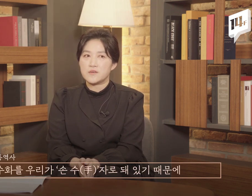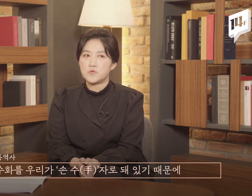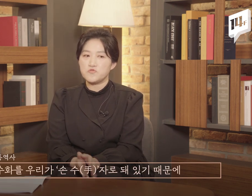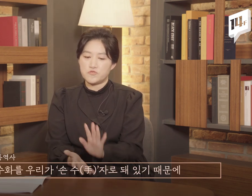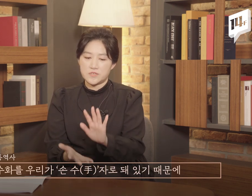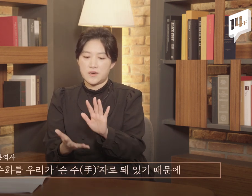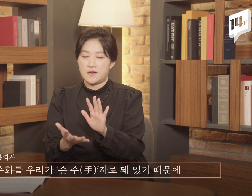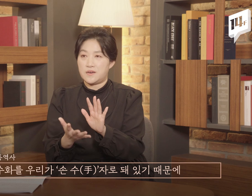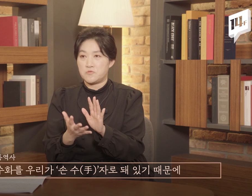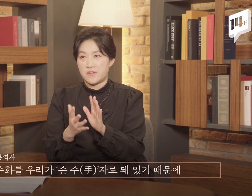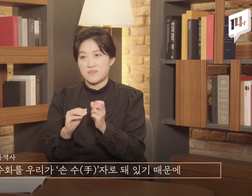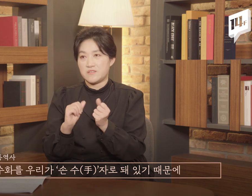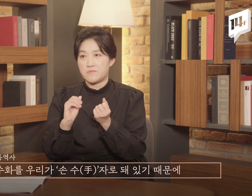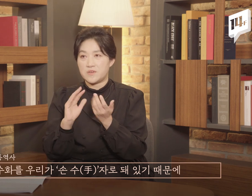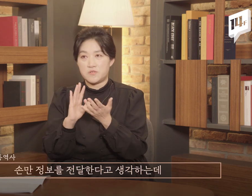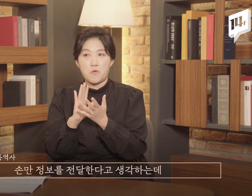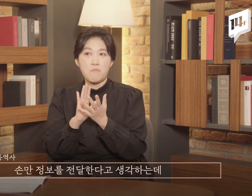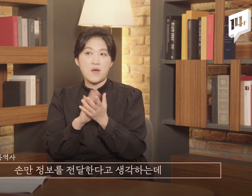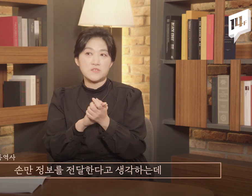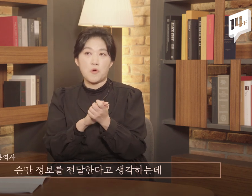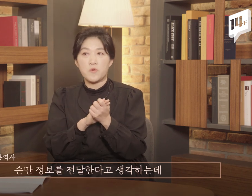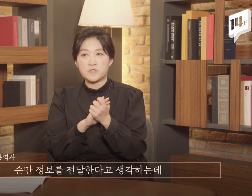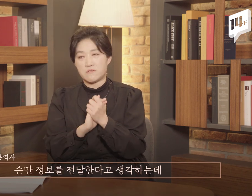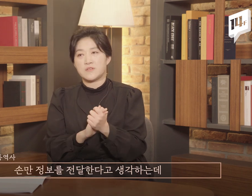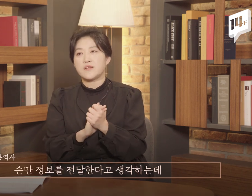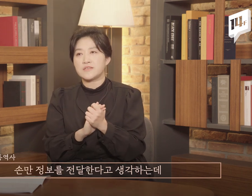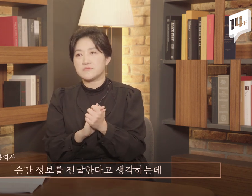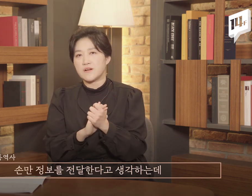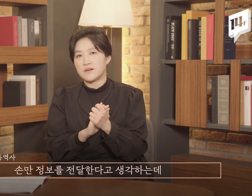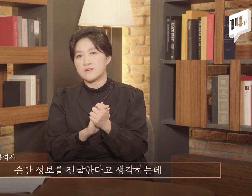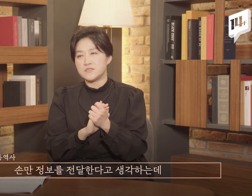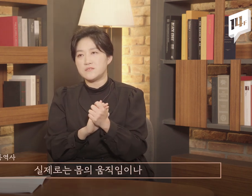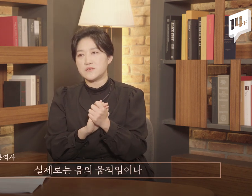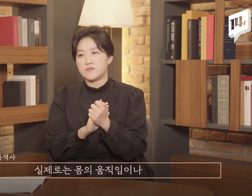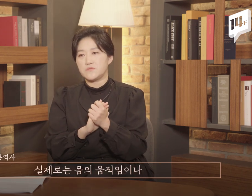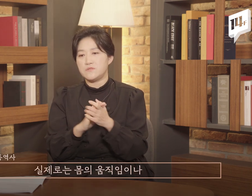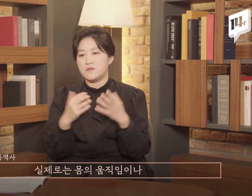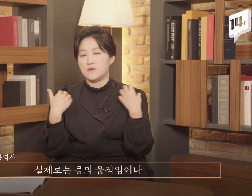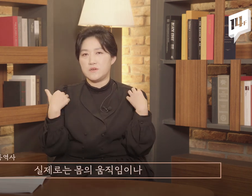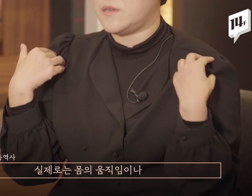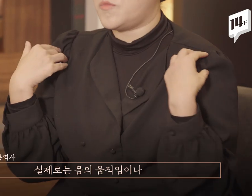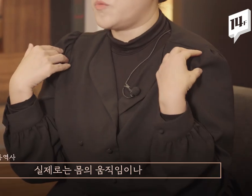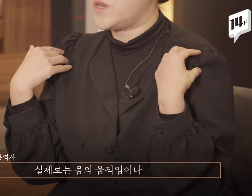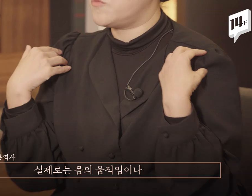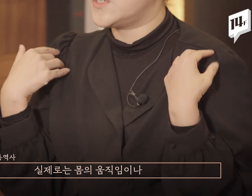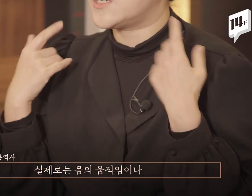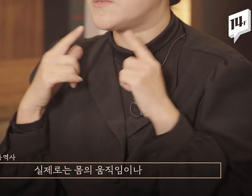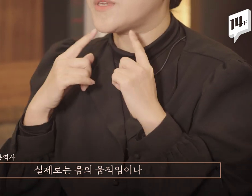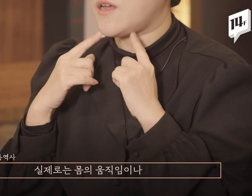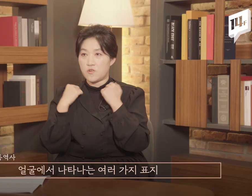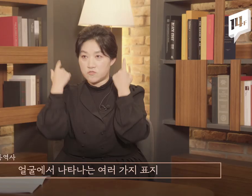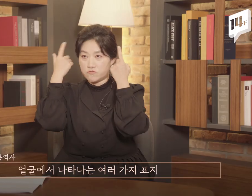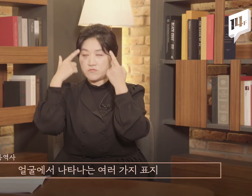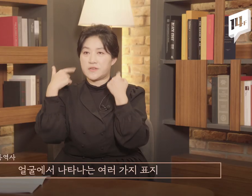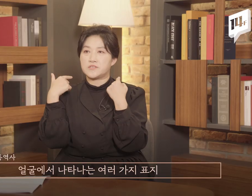손 숫자로 되어 있기 때문에 손만 정보를 전달한다고 생각하는데 실제로는 몸의 움직임이나 얼굴에서